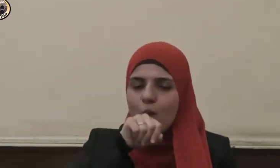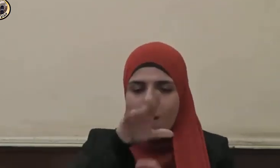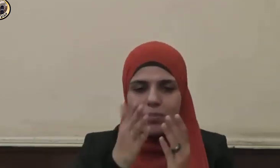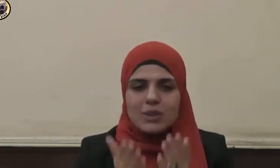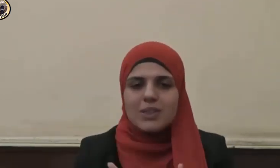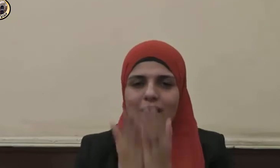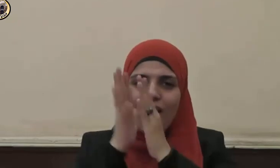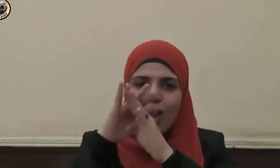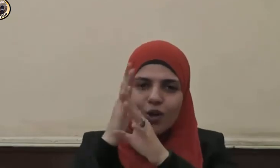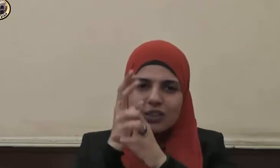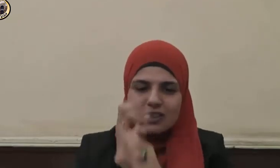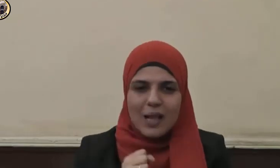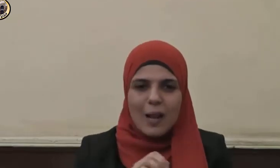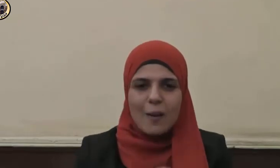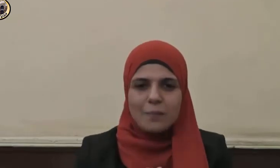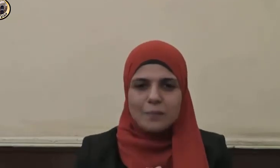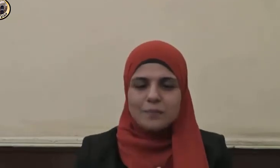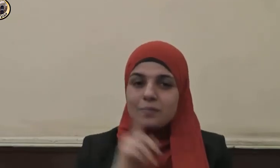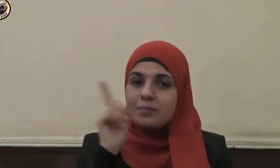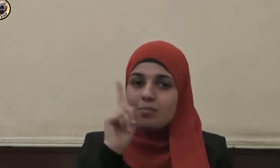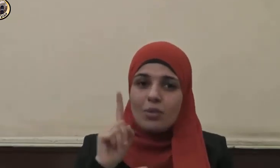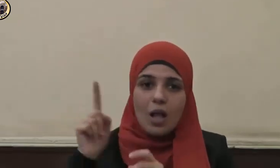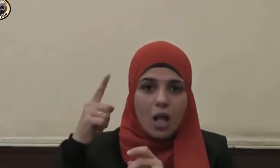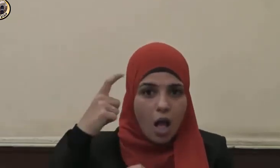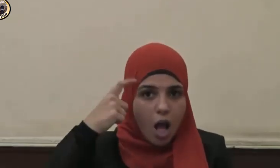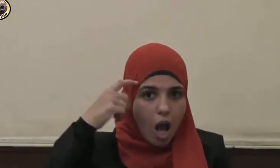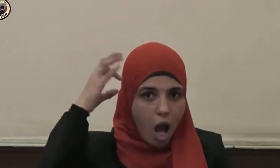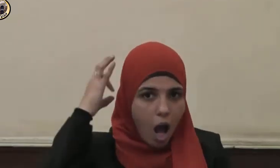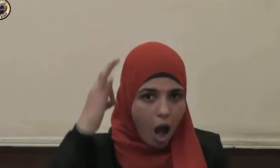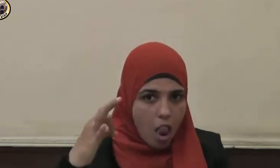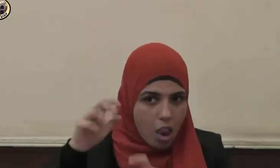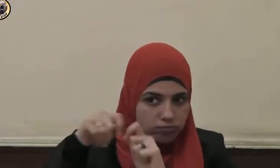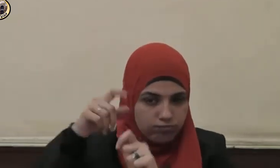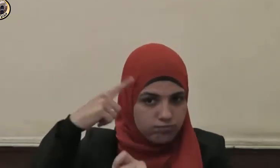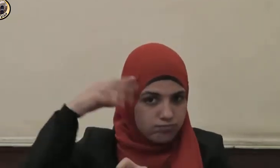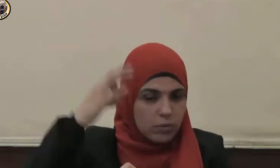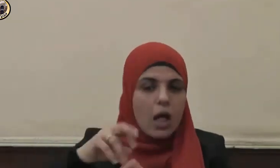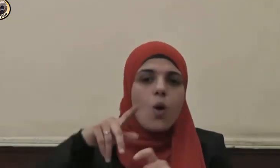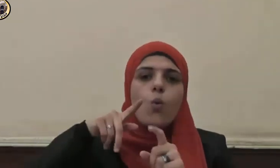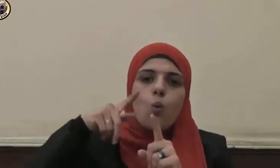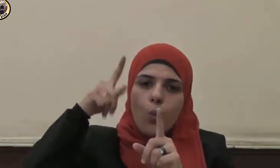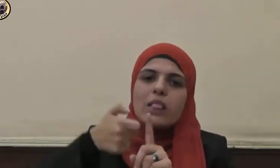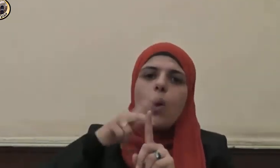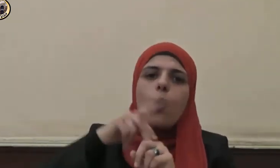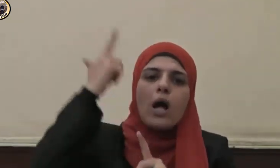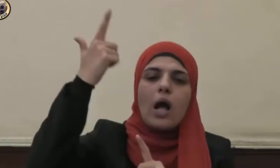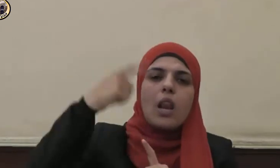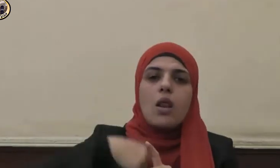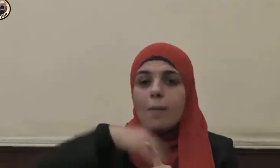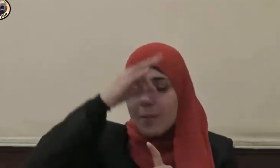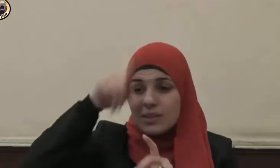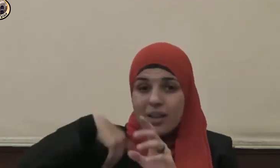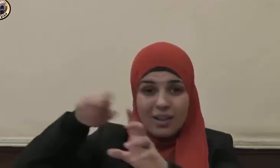وسلم أعقلها وتوكل فربت الناقة أخذا بالأسباب